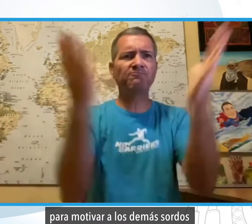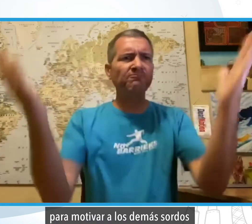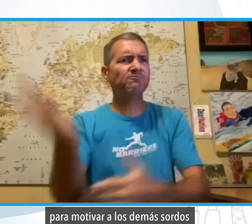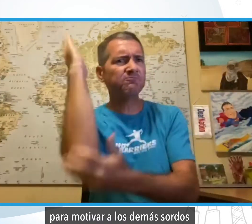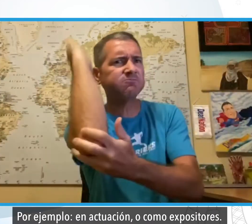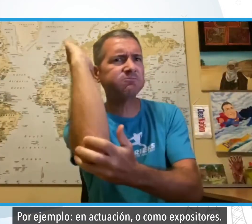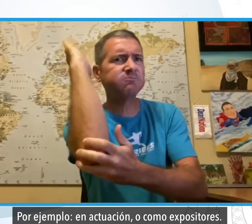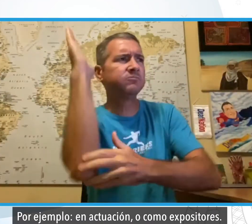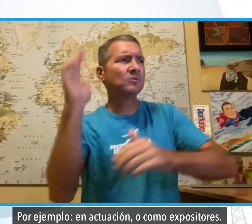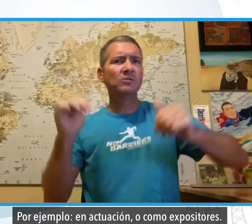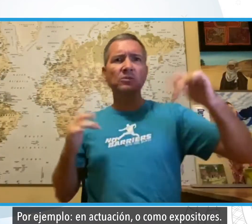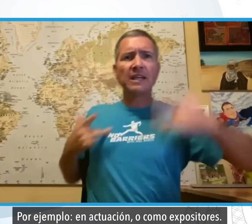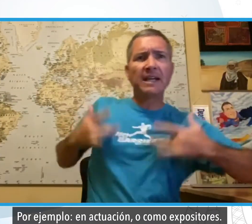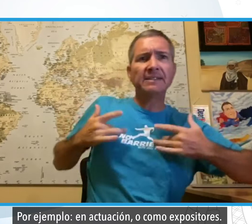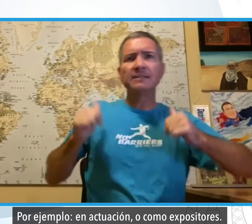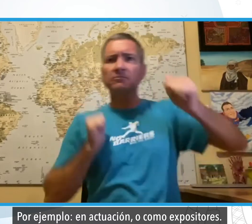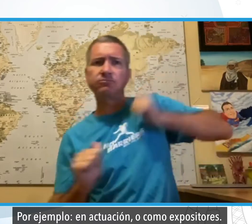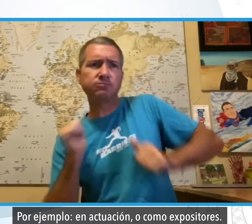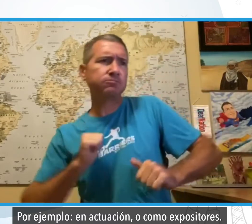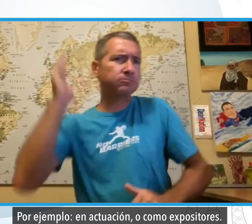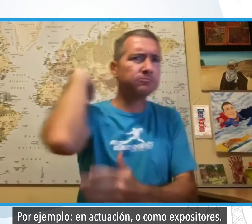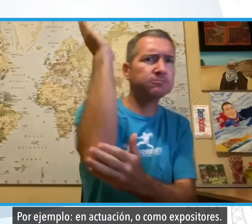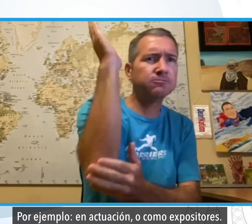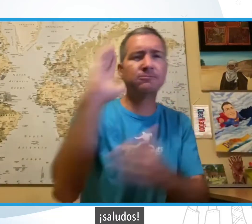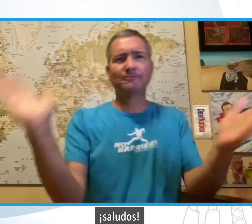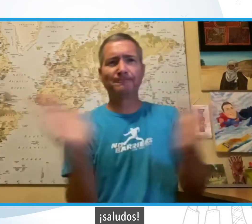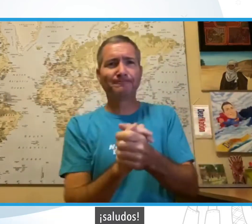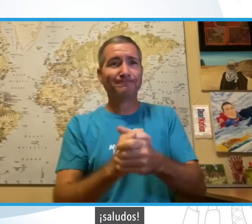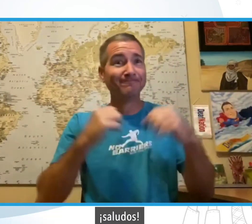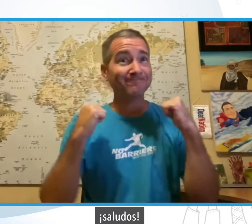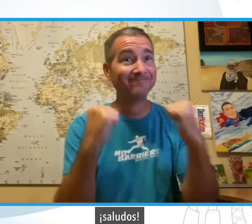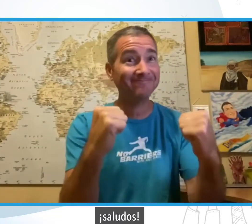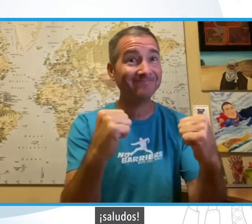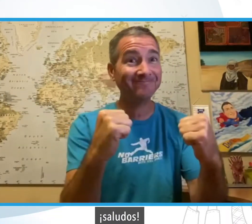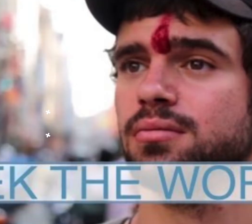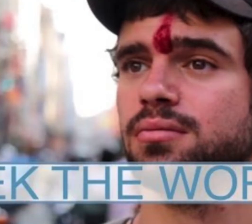sordos, por ejemplo, en actuación o como expositores. ¡Saludos!